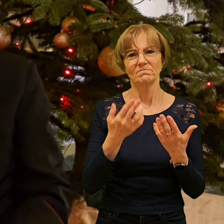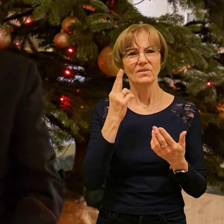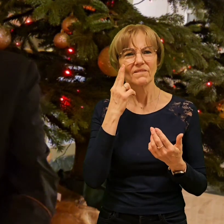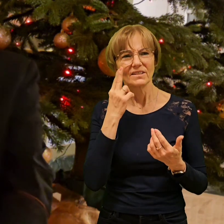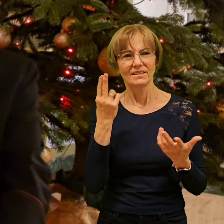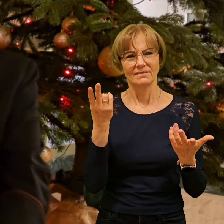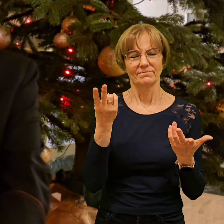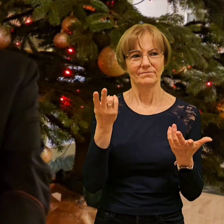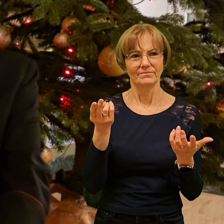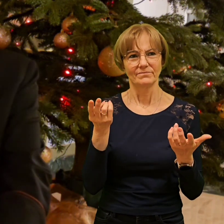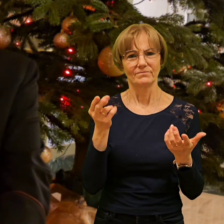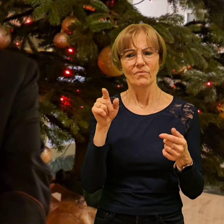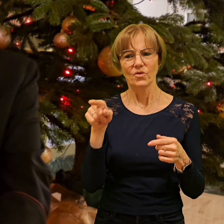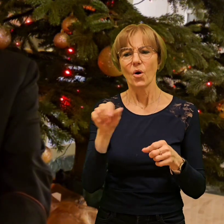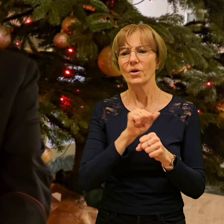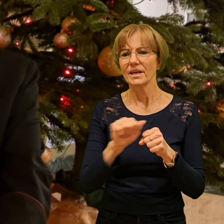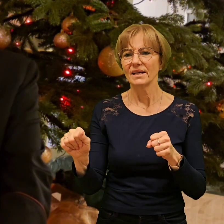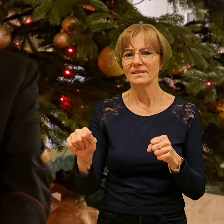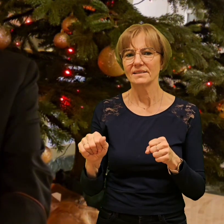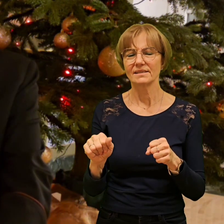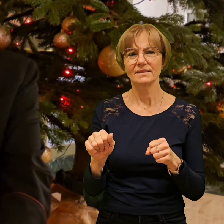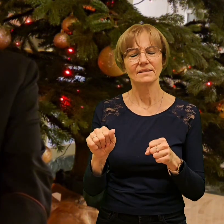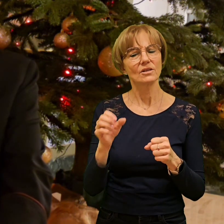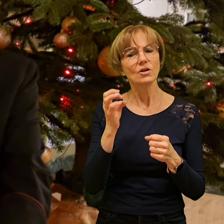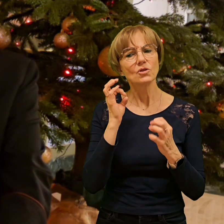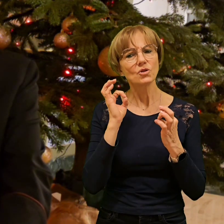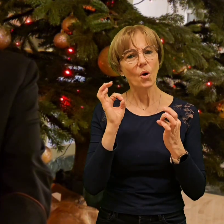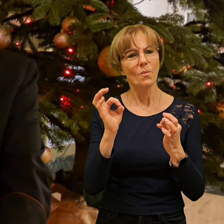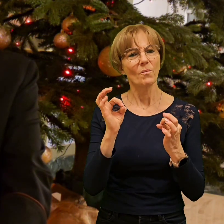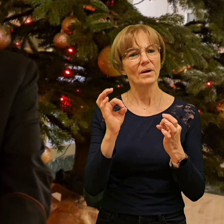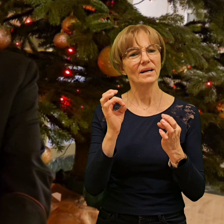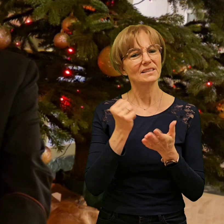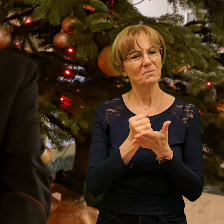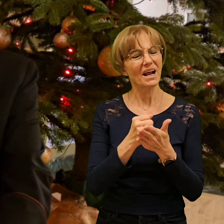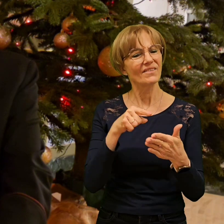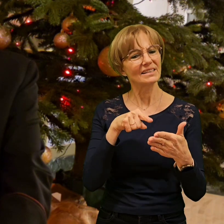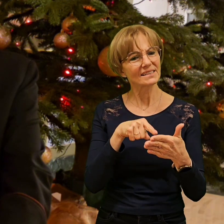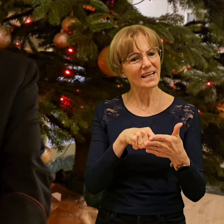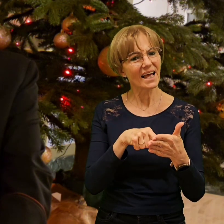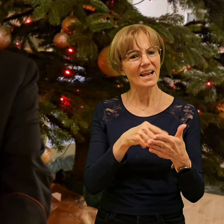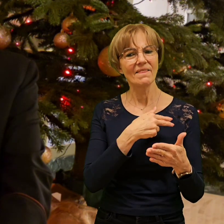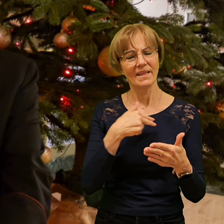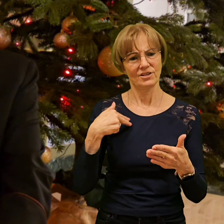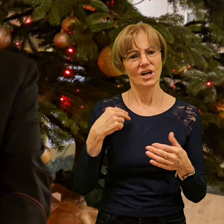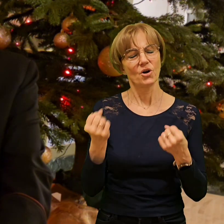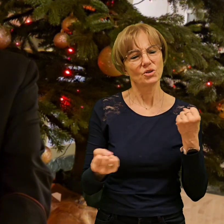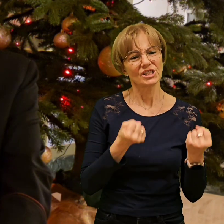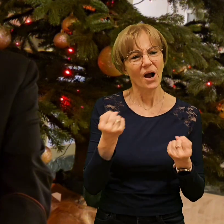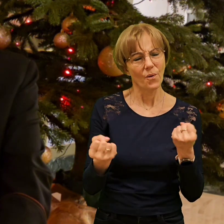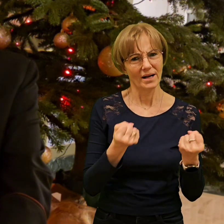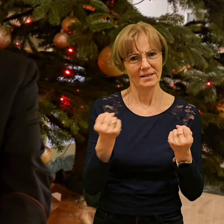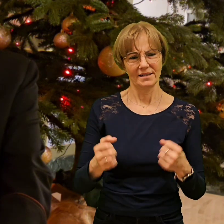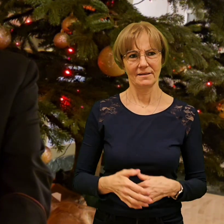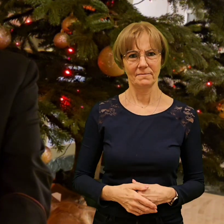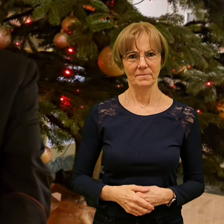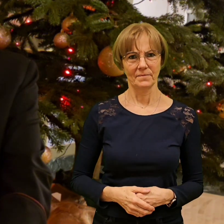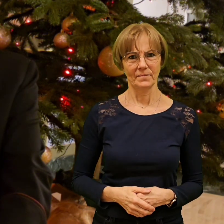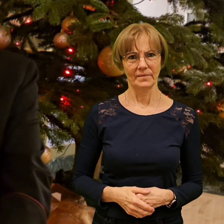naszego uświęcenia. Bardzo dziękuję za rozmowę. Z tego co wiem,